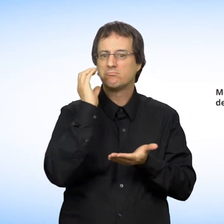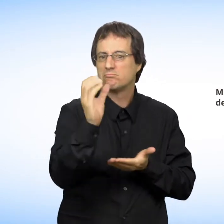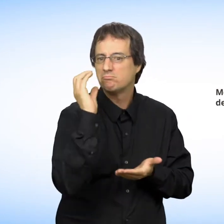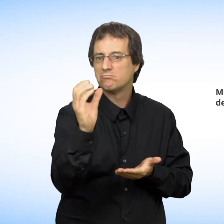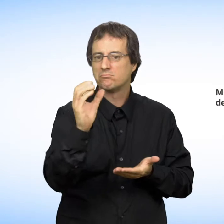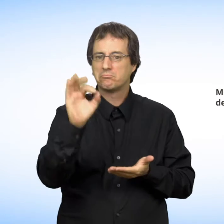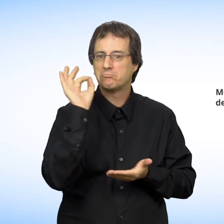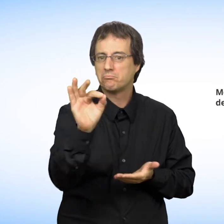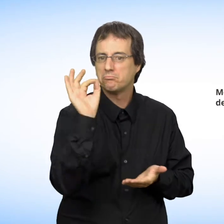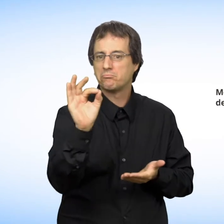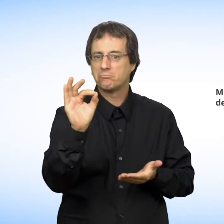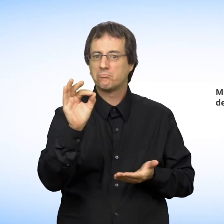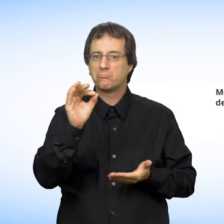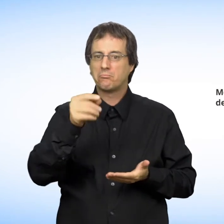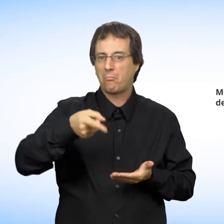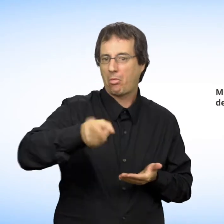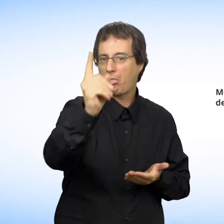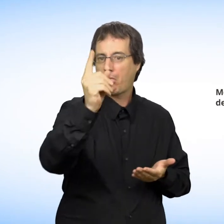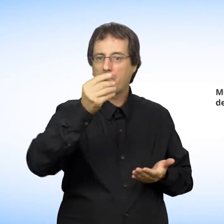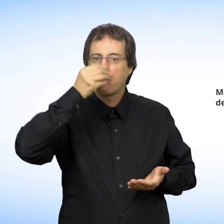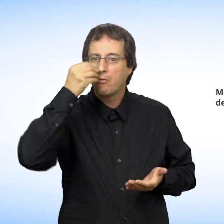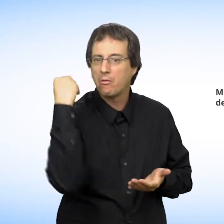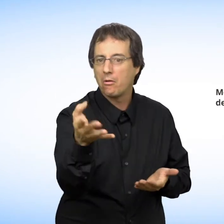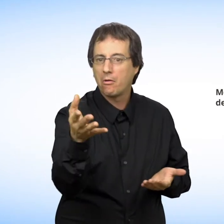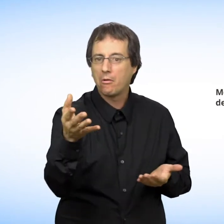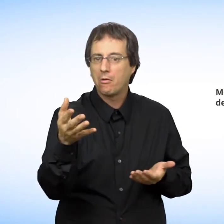offensants et répétés du fait de votre État civil.